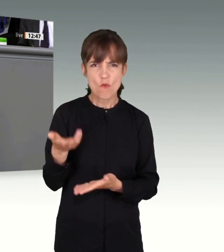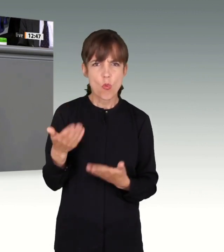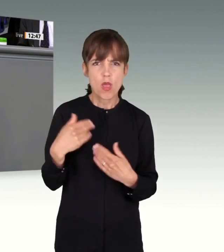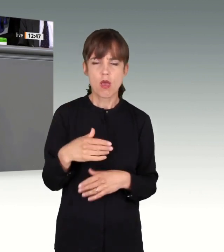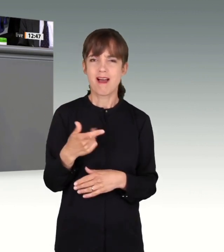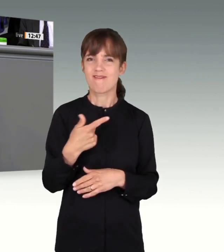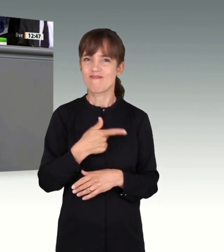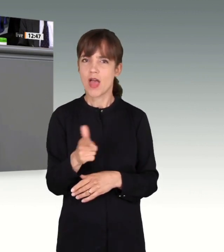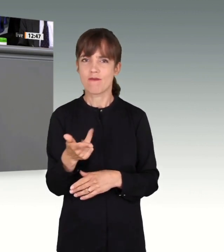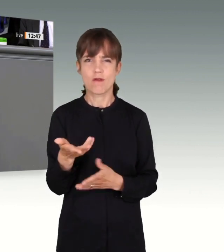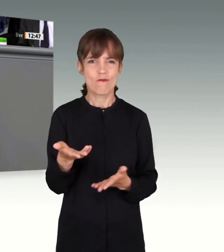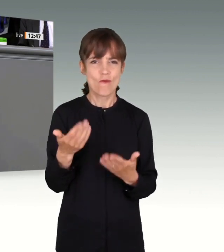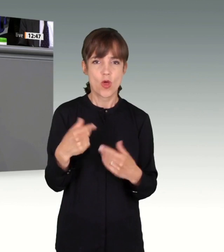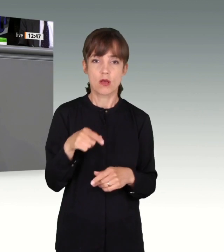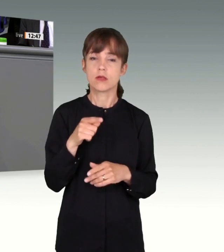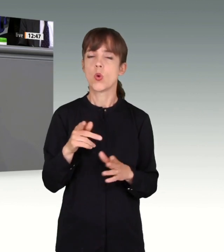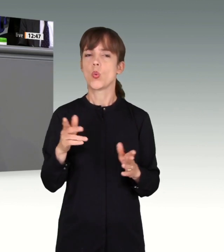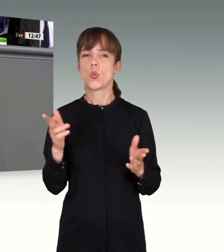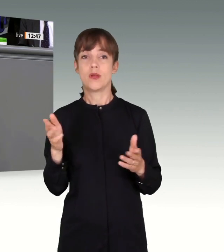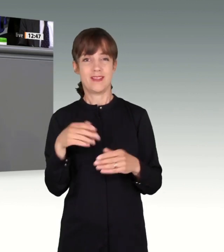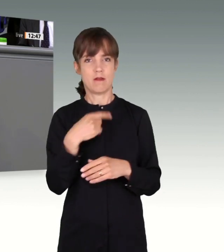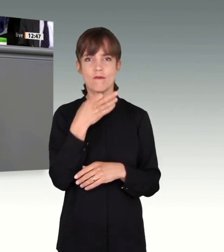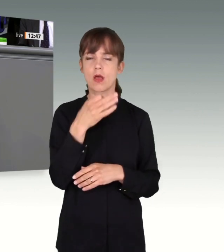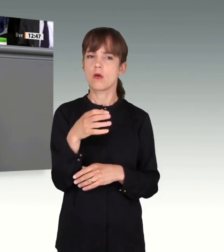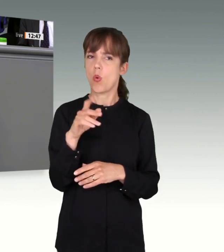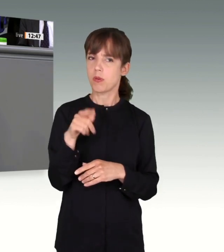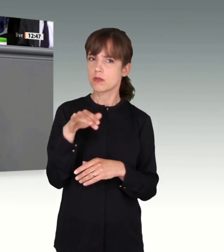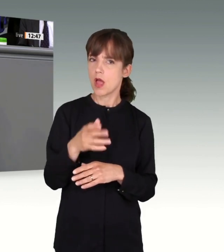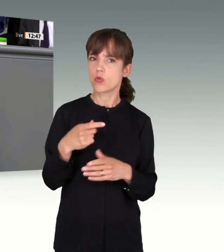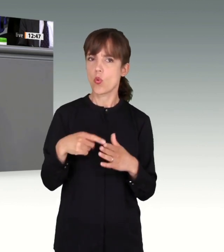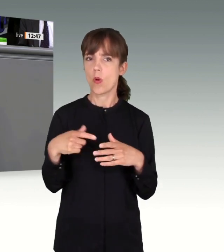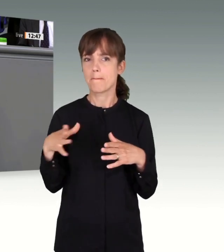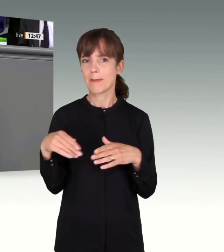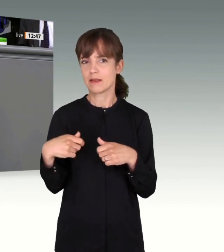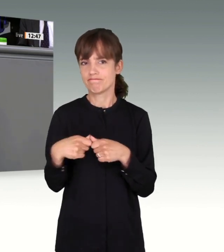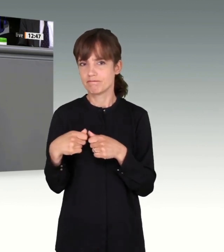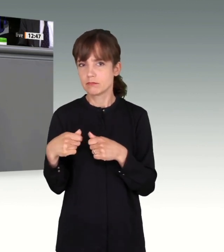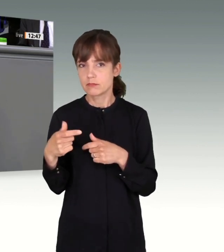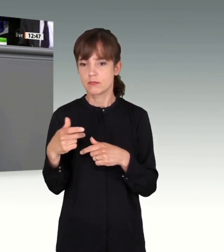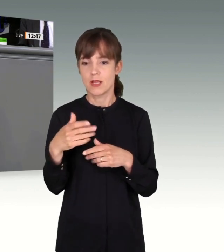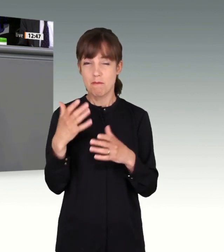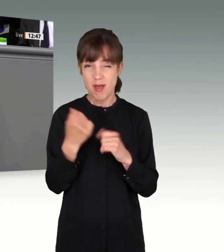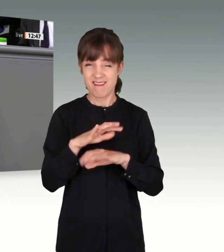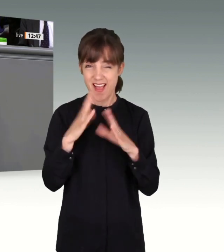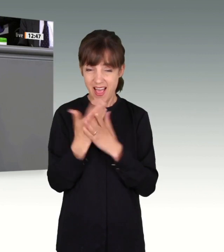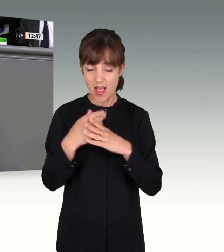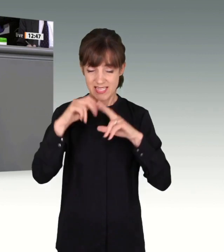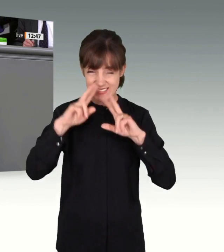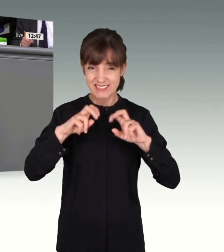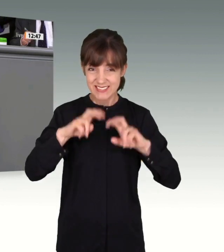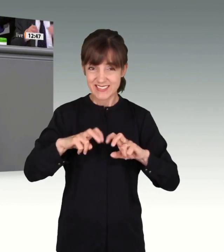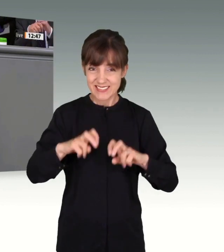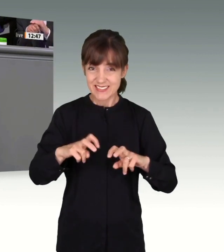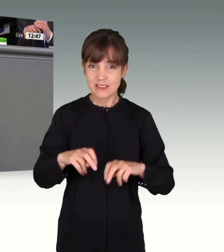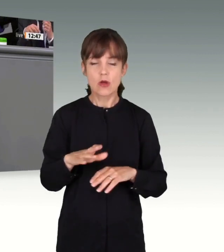Waffe bekam. Bei der Frage, ob Amri noch Komplizen hatte, wurde eben nicht jeder Stein umgedreht, ganz nach dem Motto, der